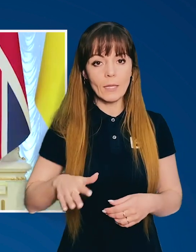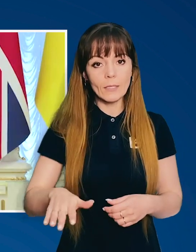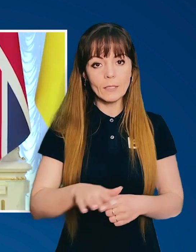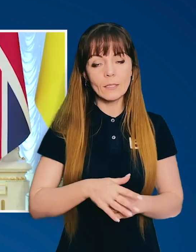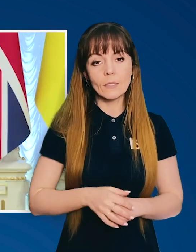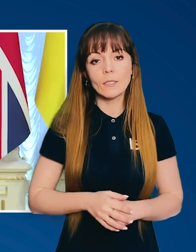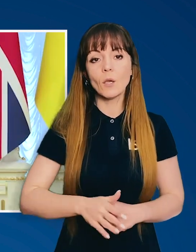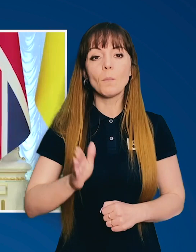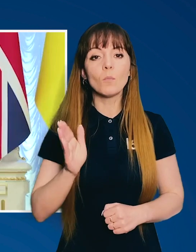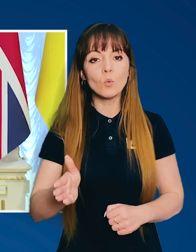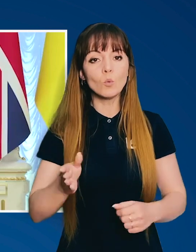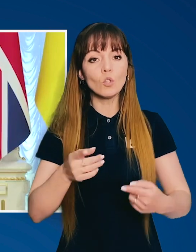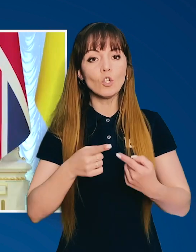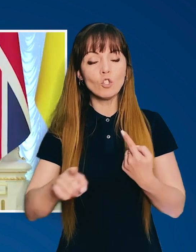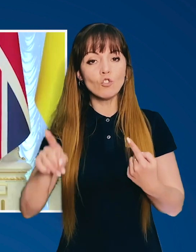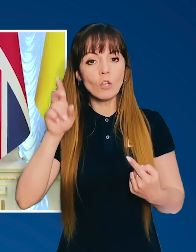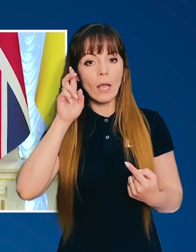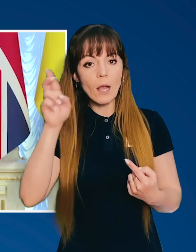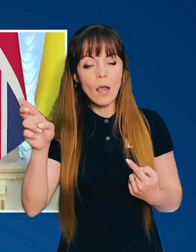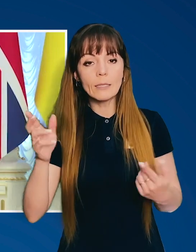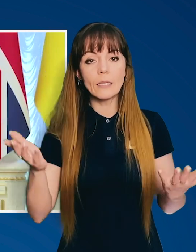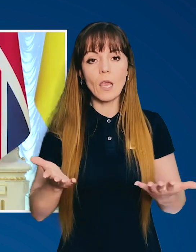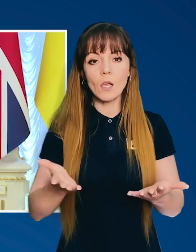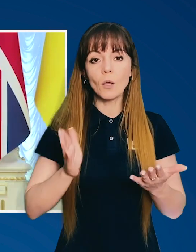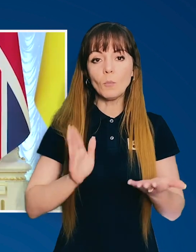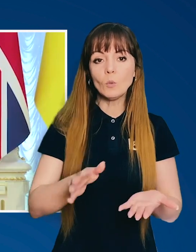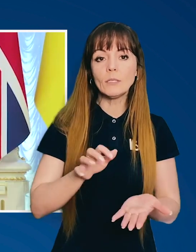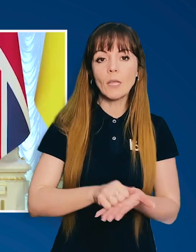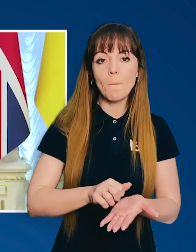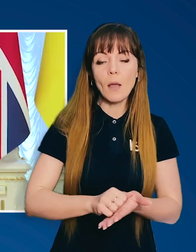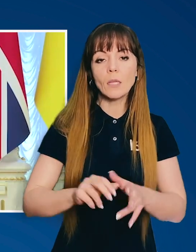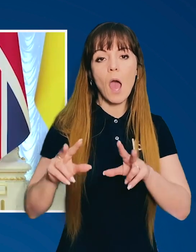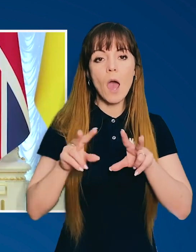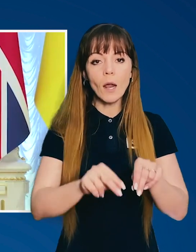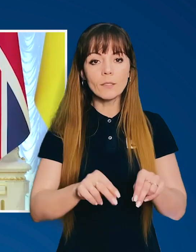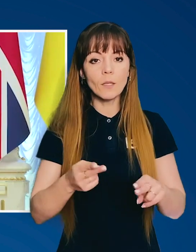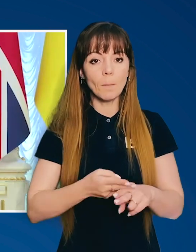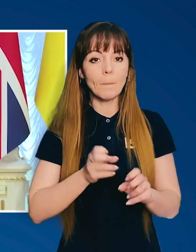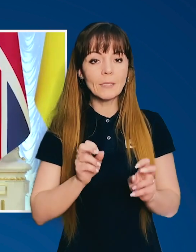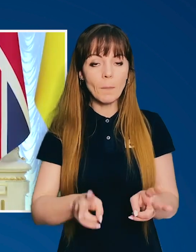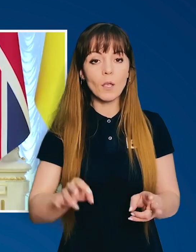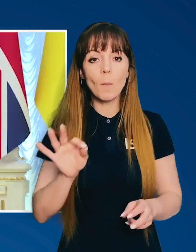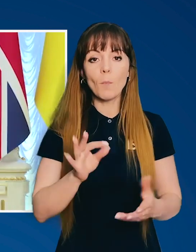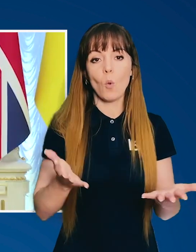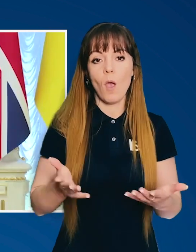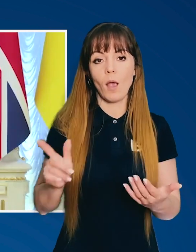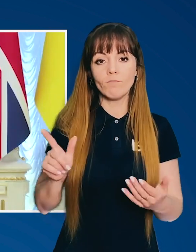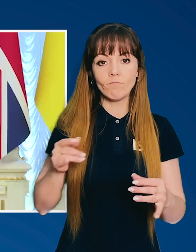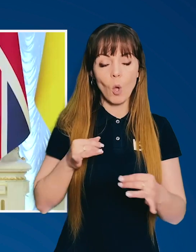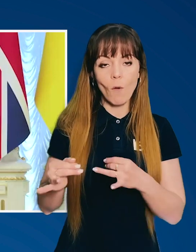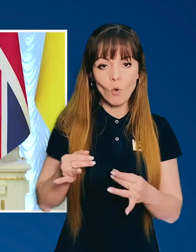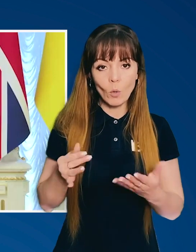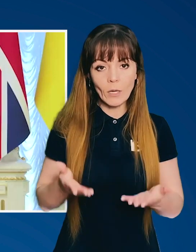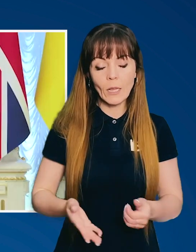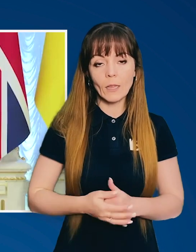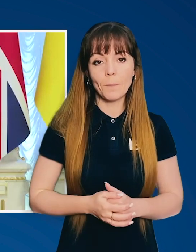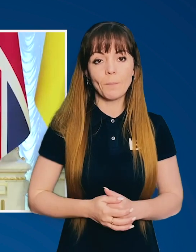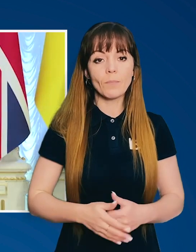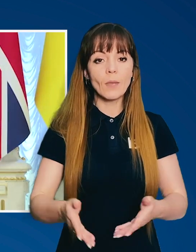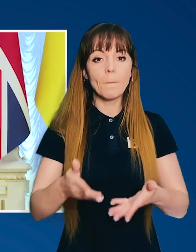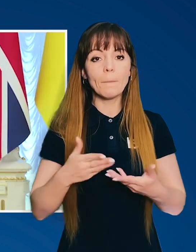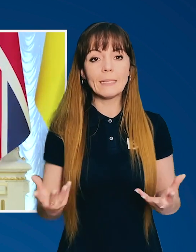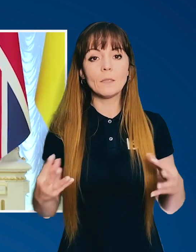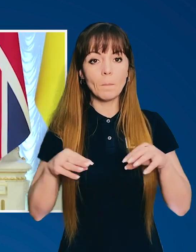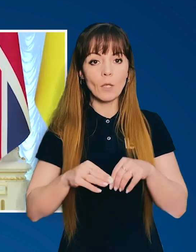І будуть інші країни, які будуть займатися гарантіями безпеки, про яке ми